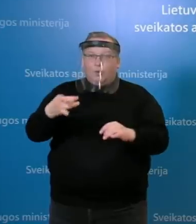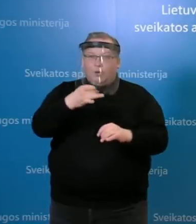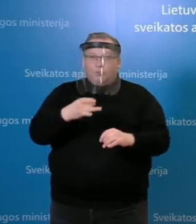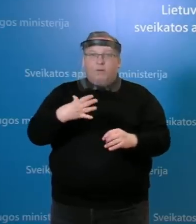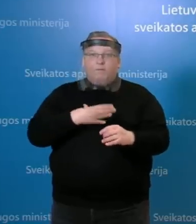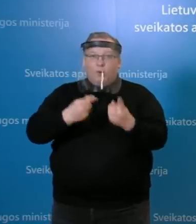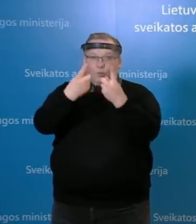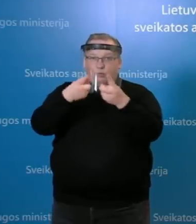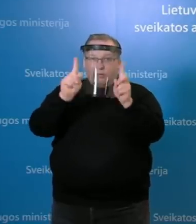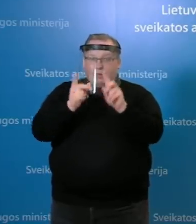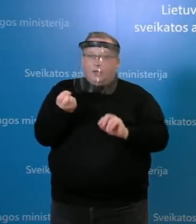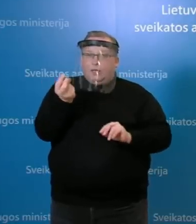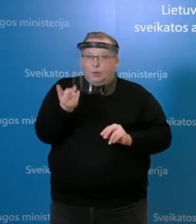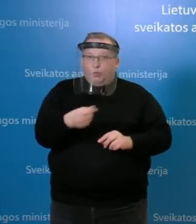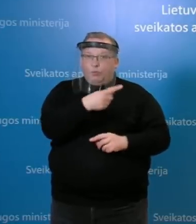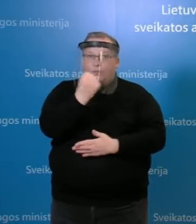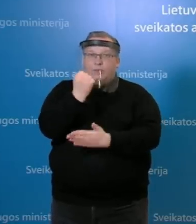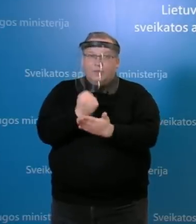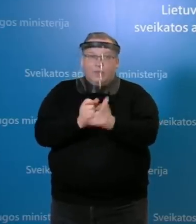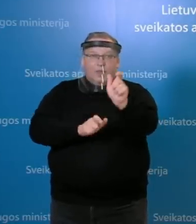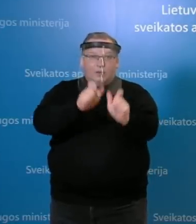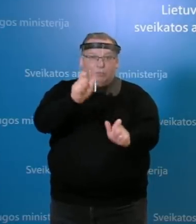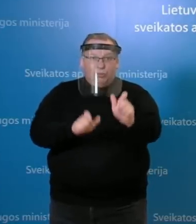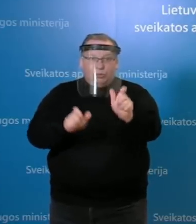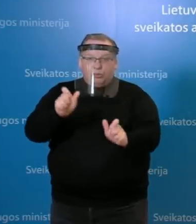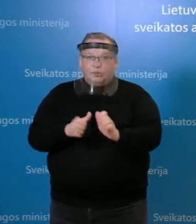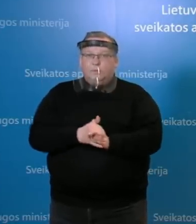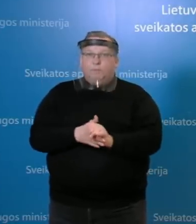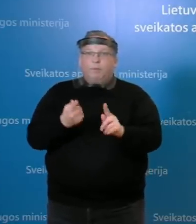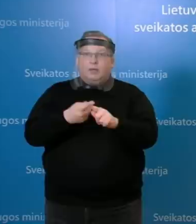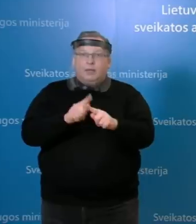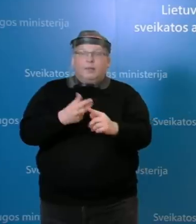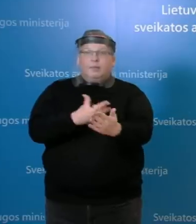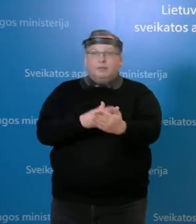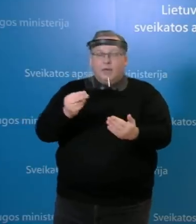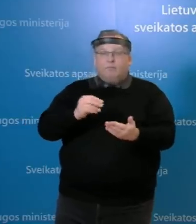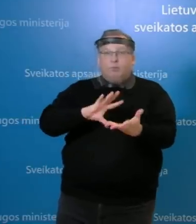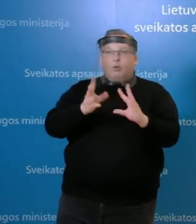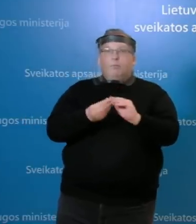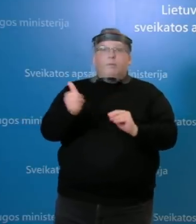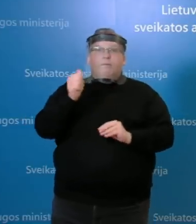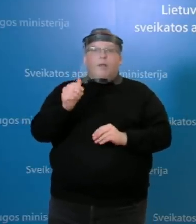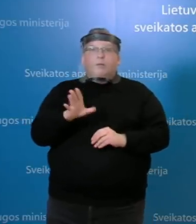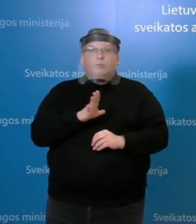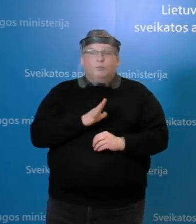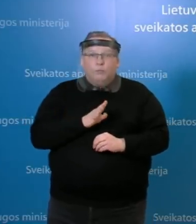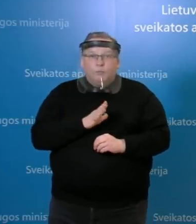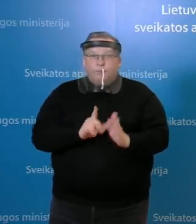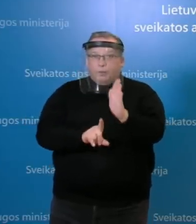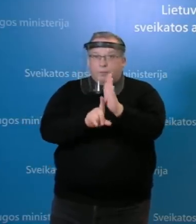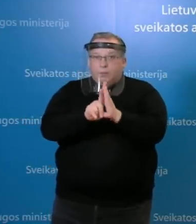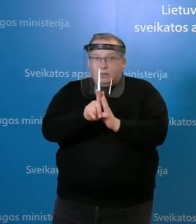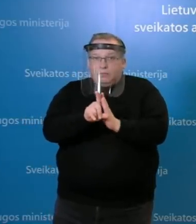Vilniaus universitetinės ligonėnės darbuotojais ir dėl testavimo rezultatų, minėjot, kad vakar minėjot, kad buvo pradėti